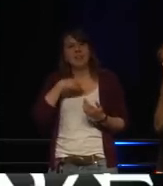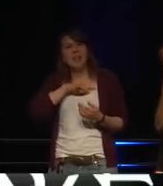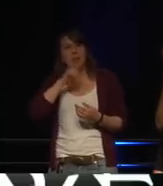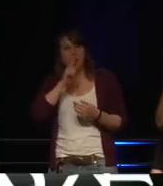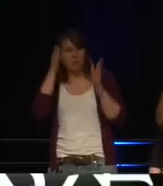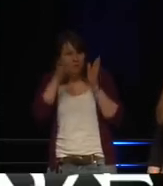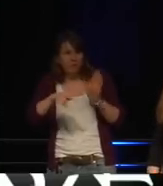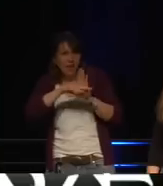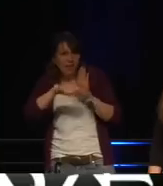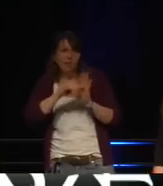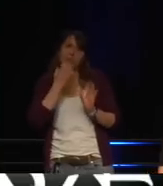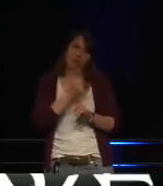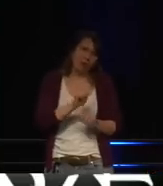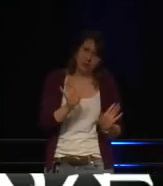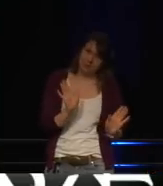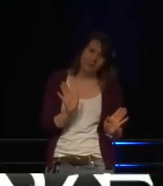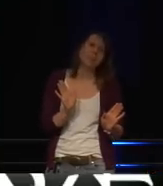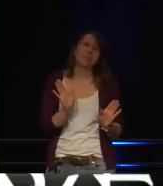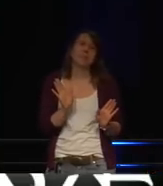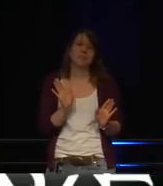Aber ich will nicht nur über Negatives reden.